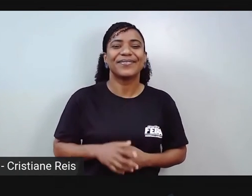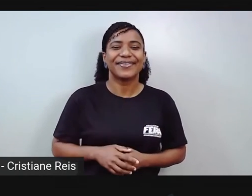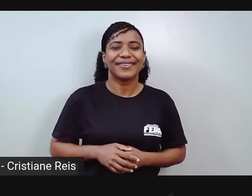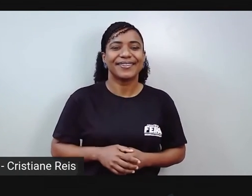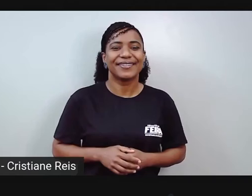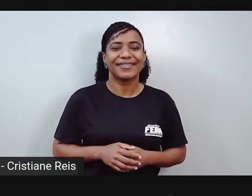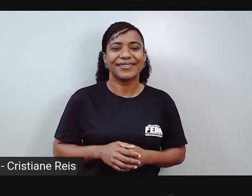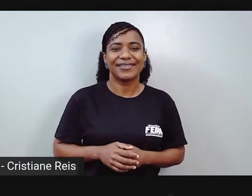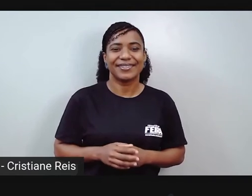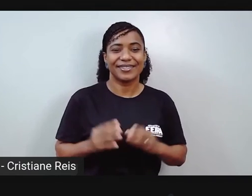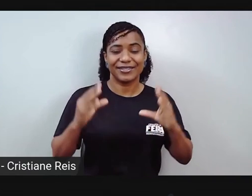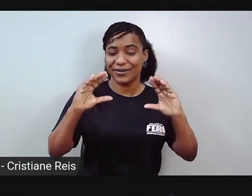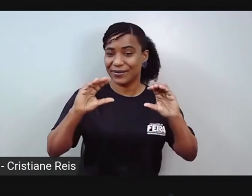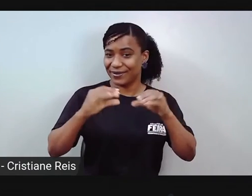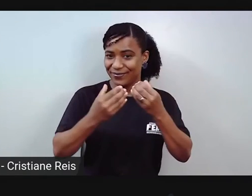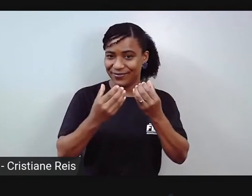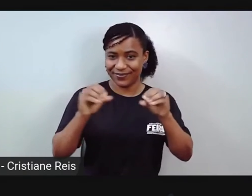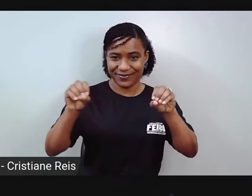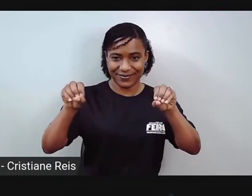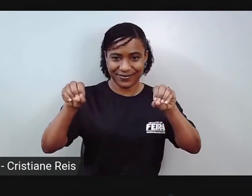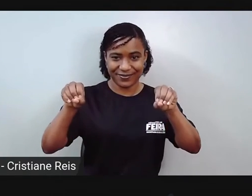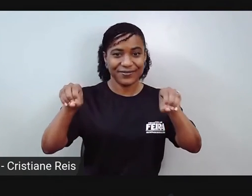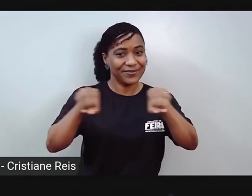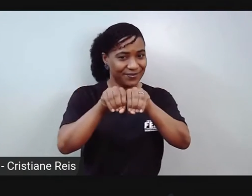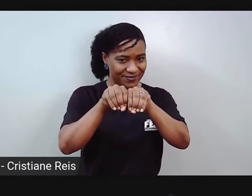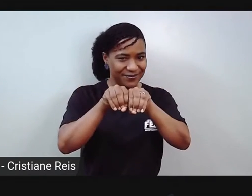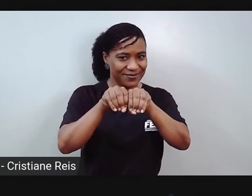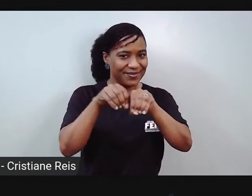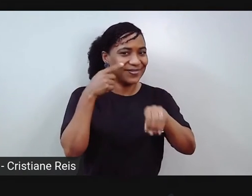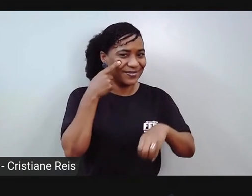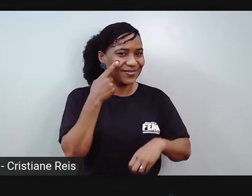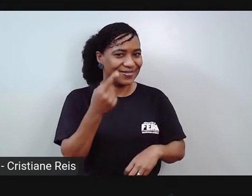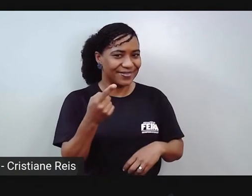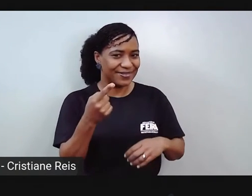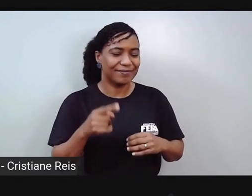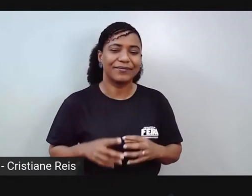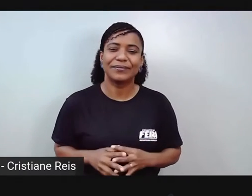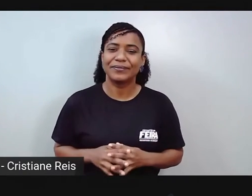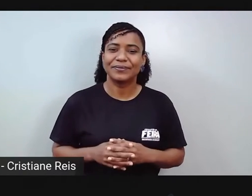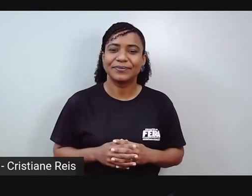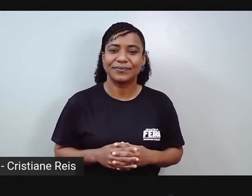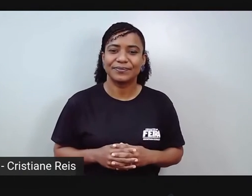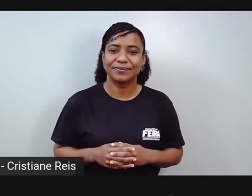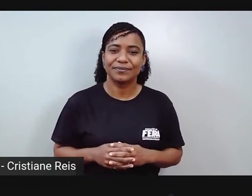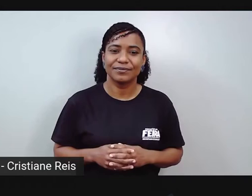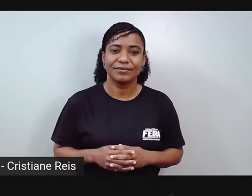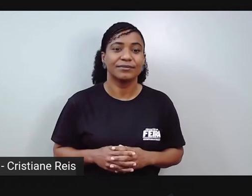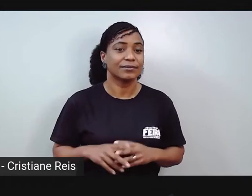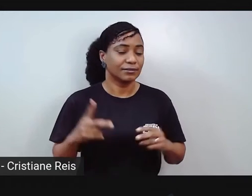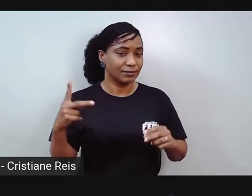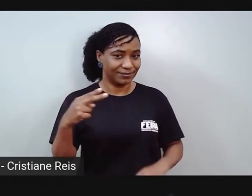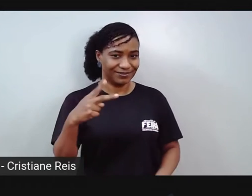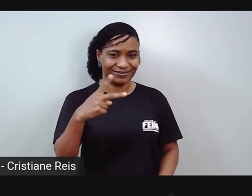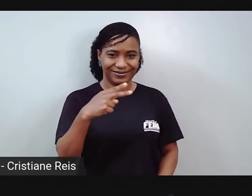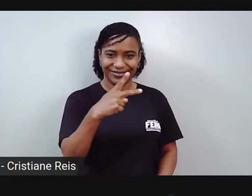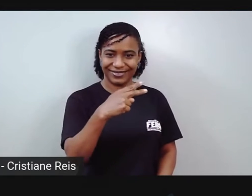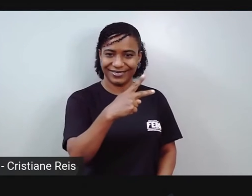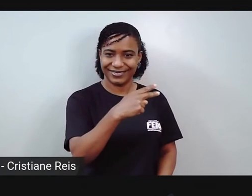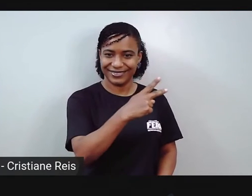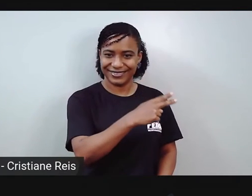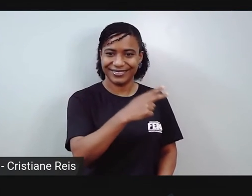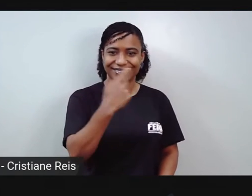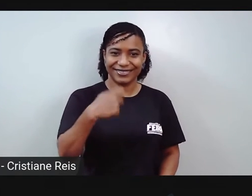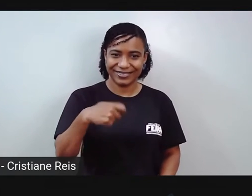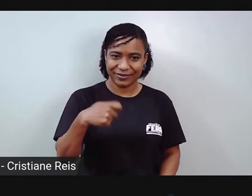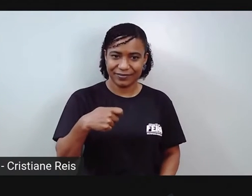usar rolinhos. O que mais que vamos usar? Vamos precisar de uma tesoura. Ó. De